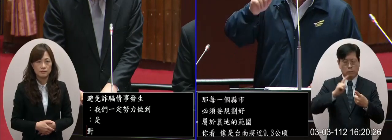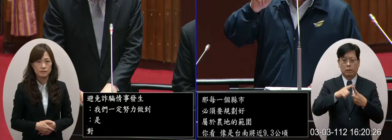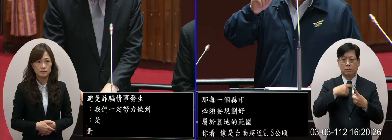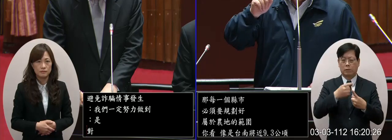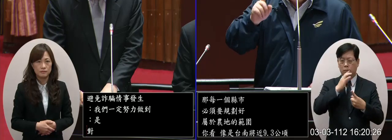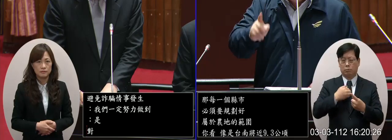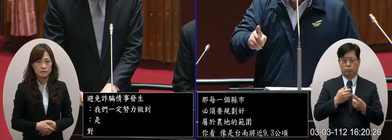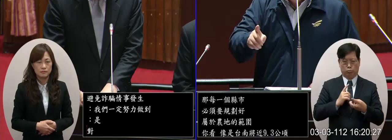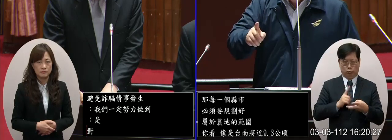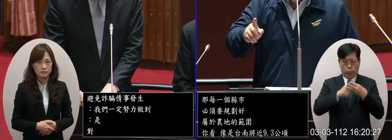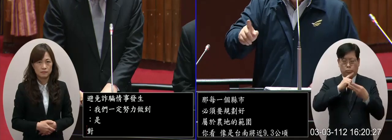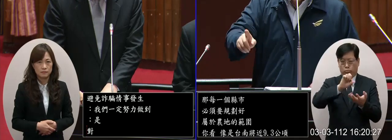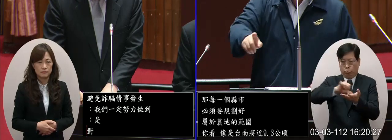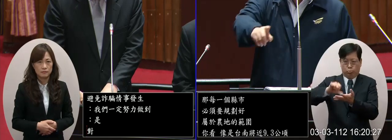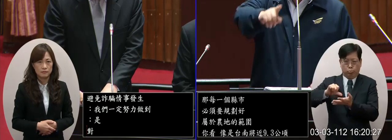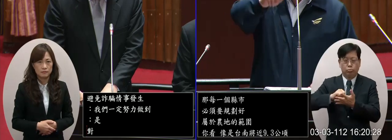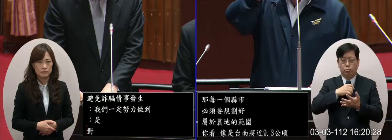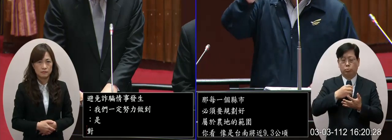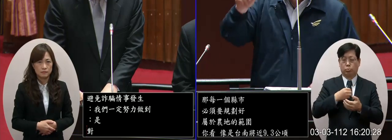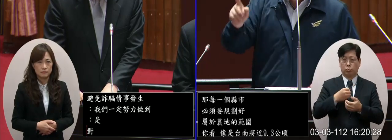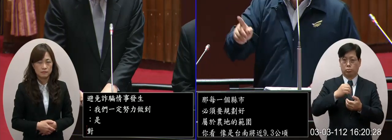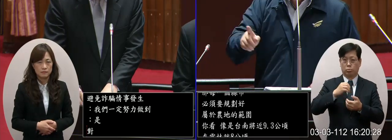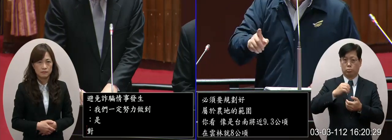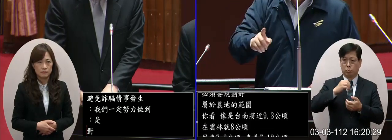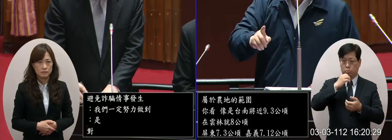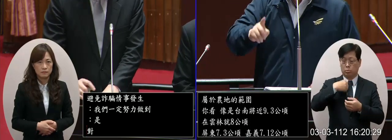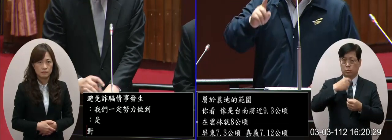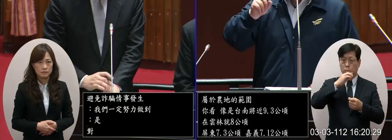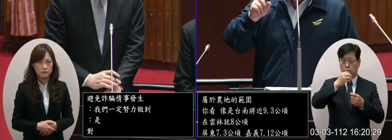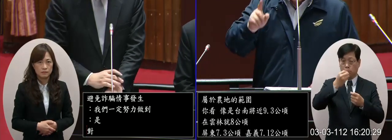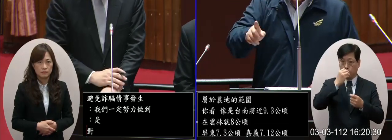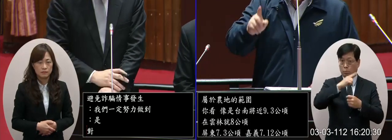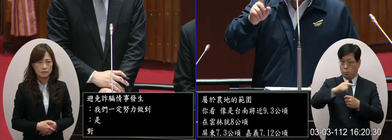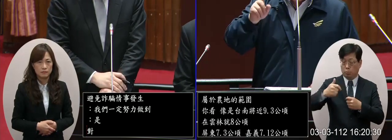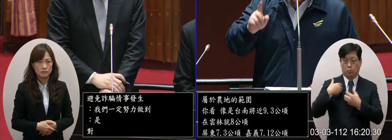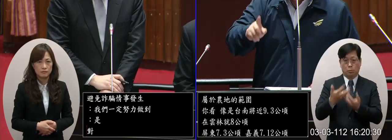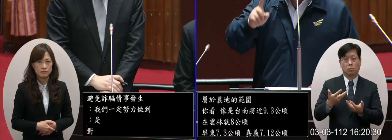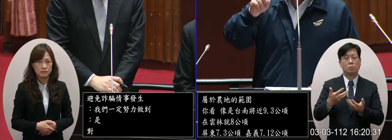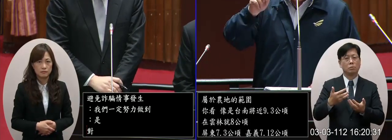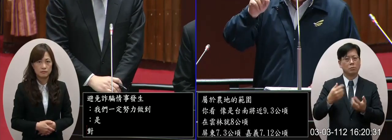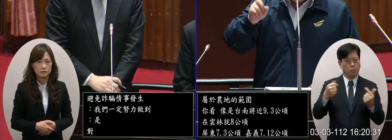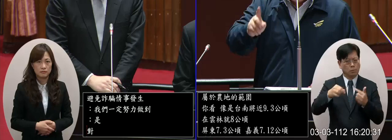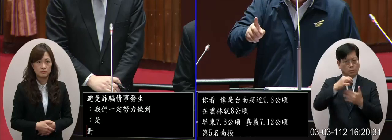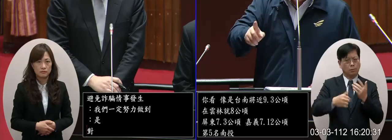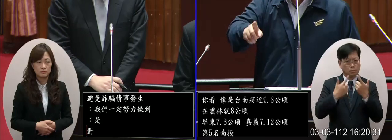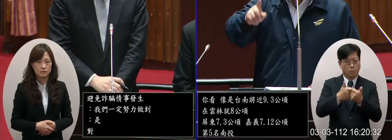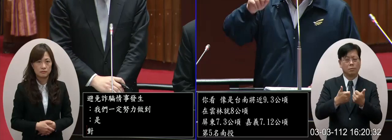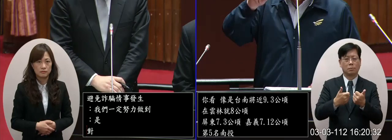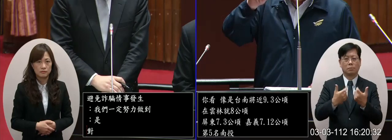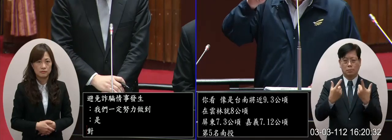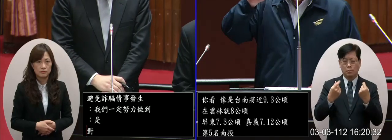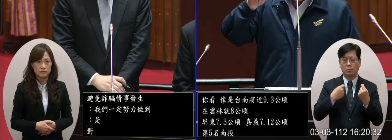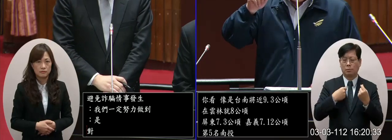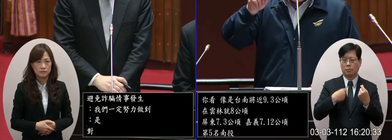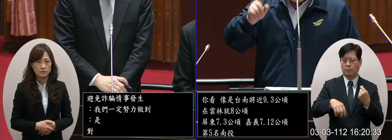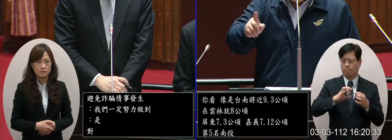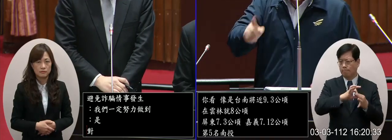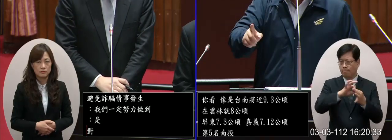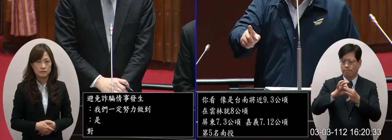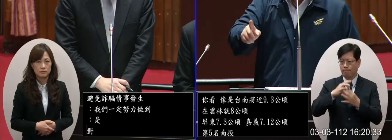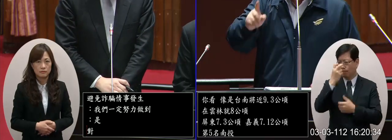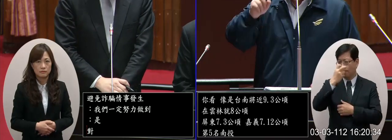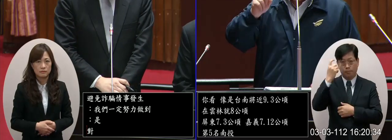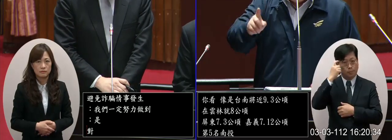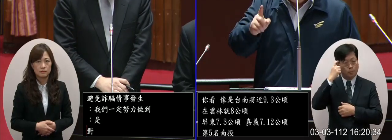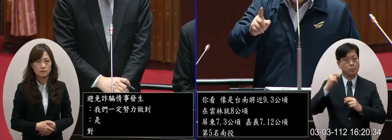食安全重要的一環那既然在這樣的前提之下我們是不是應該也要連動的來調